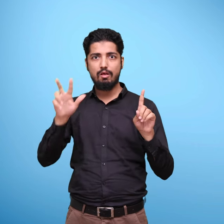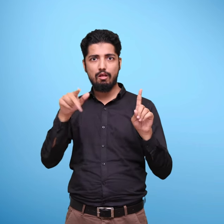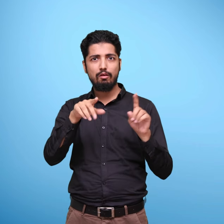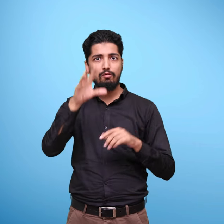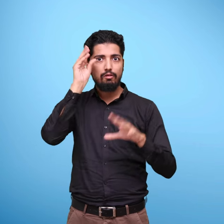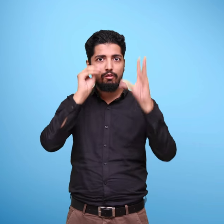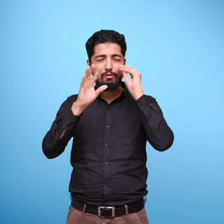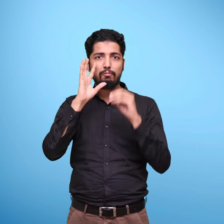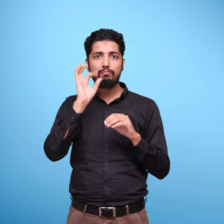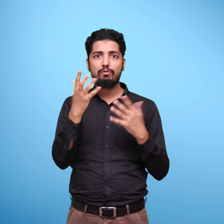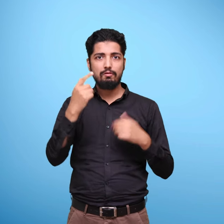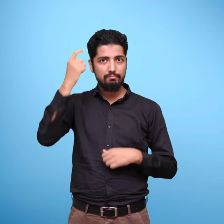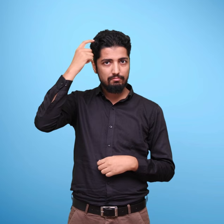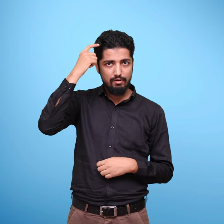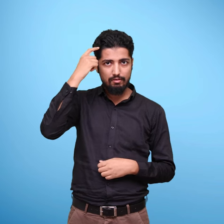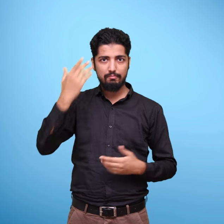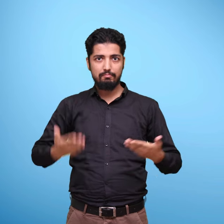करने की एक सम्रिध परंपरा रही है